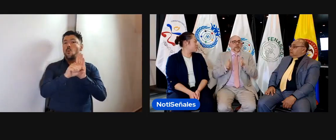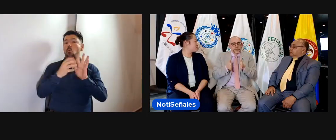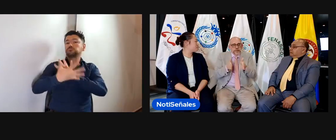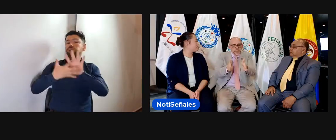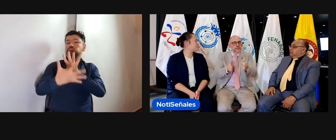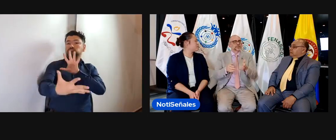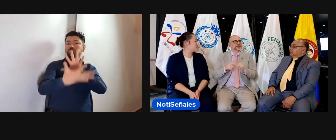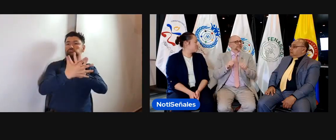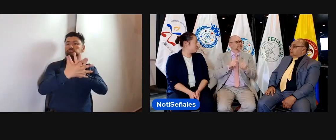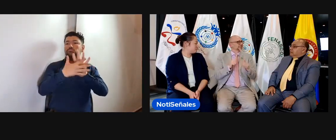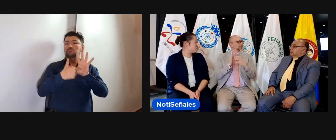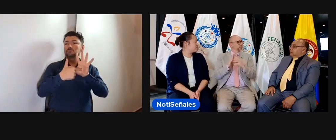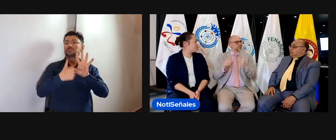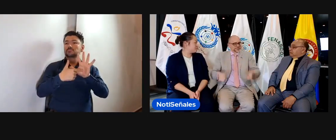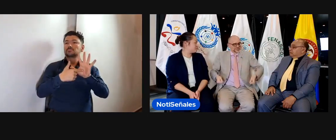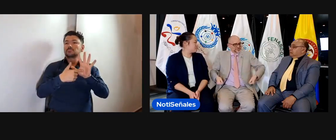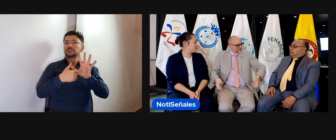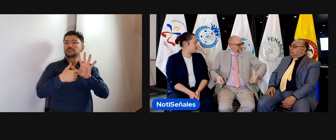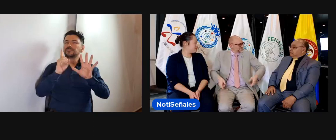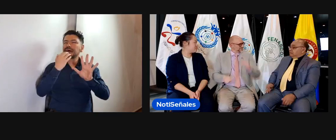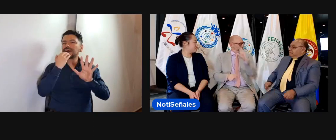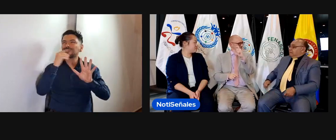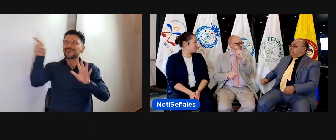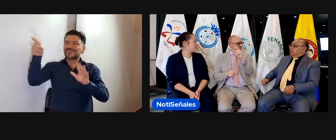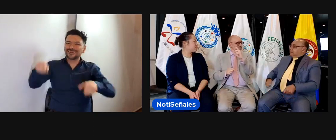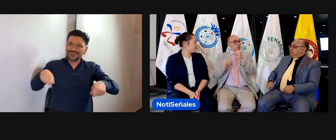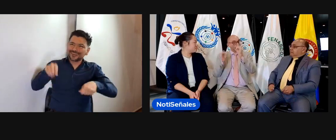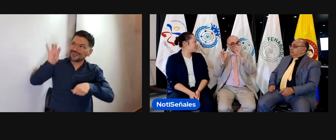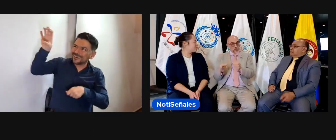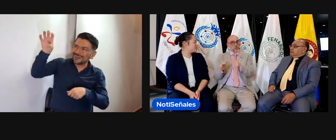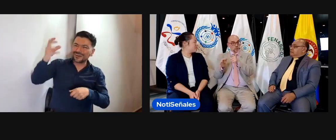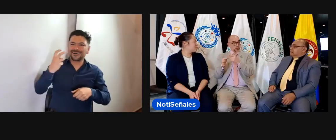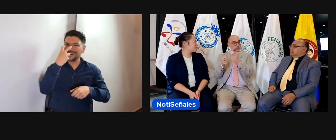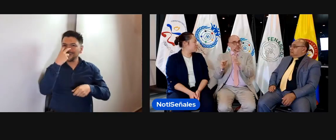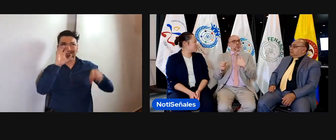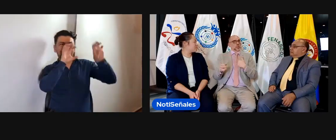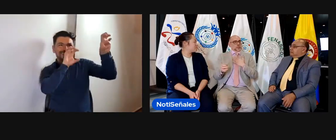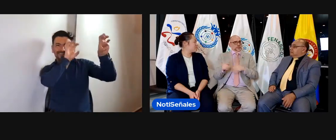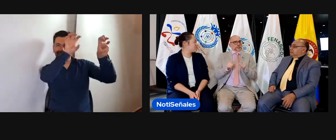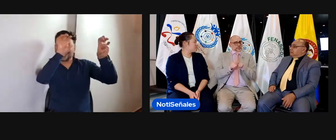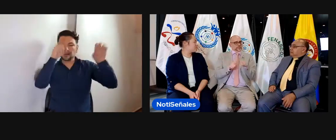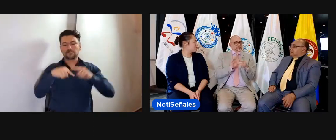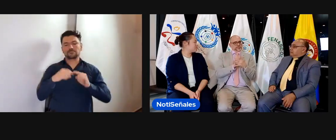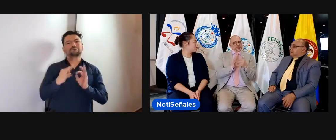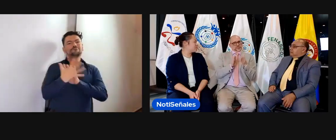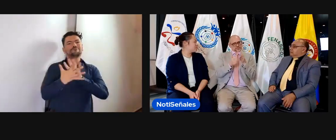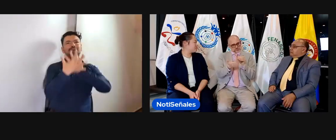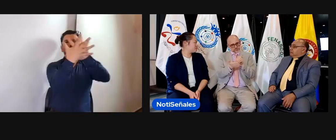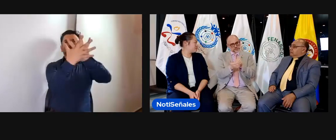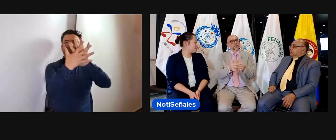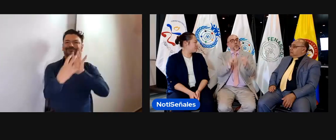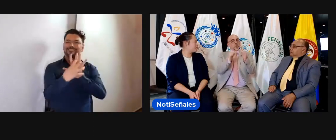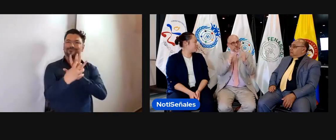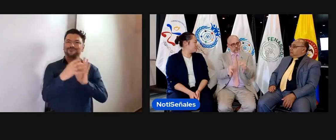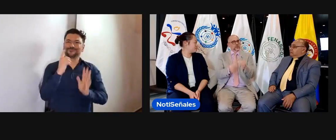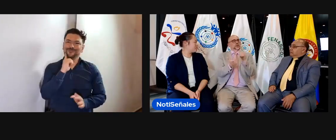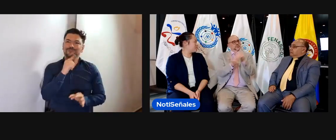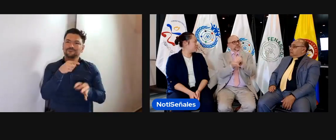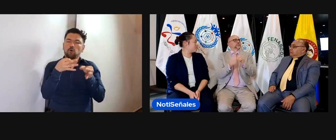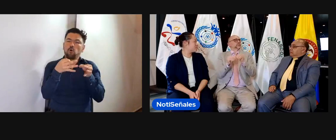proceso de registrarlo, de que se pueda utilizar en los diferentes espacios públicos, donde hay señal ética para personas con